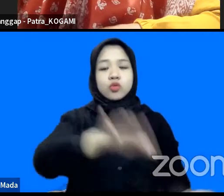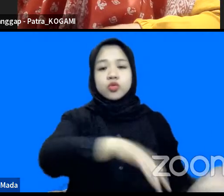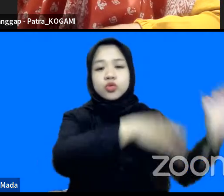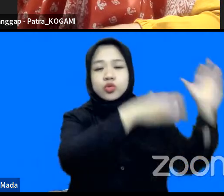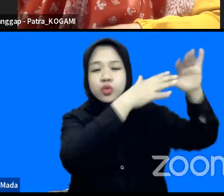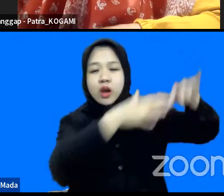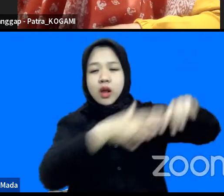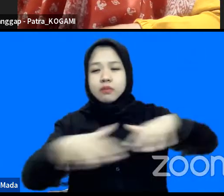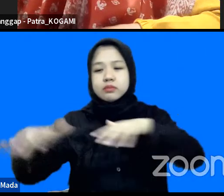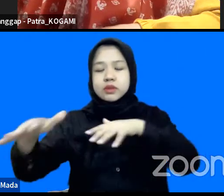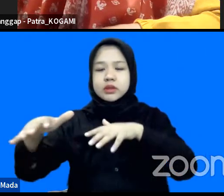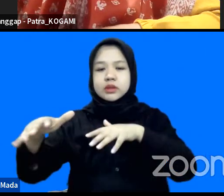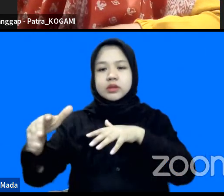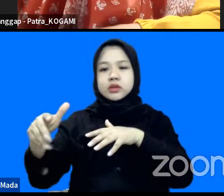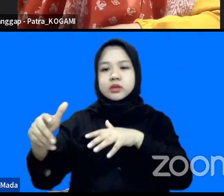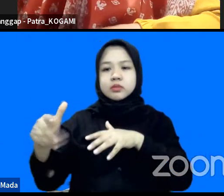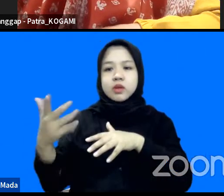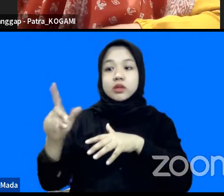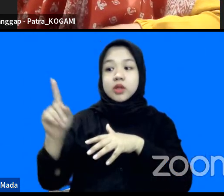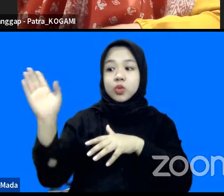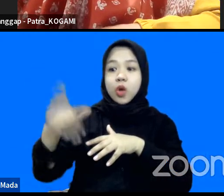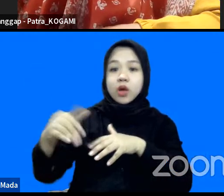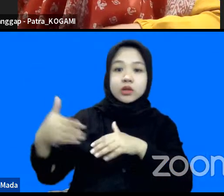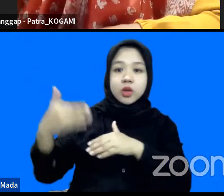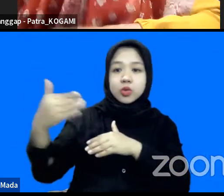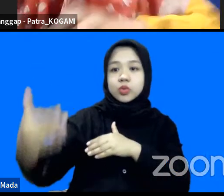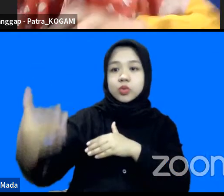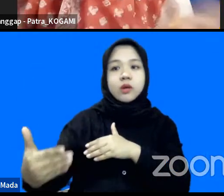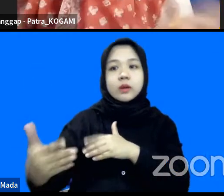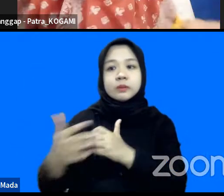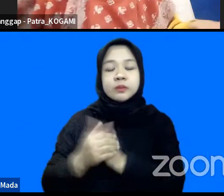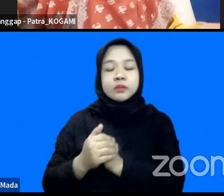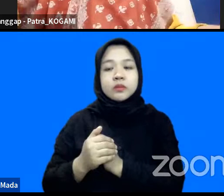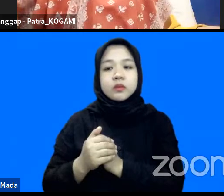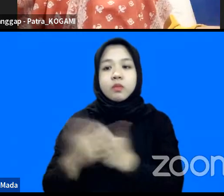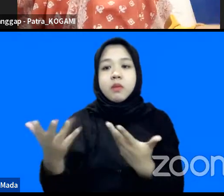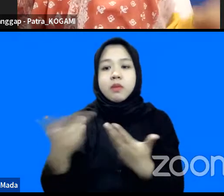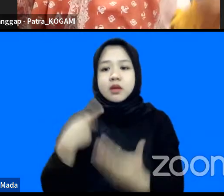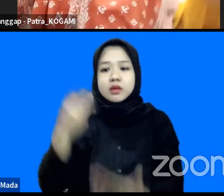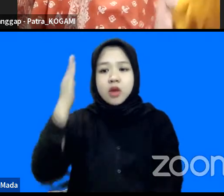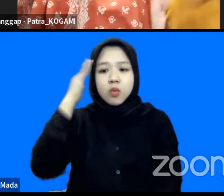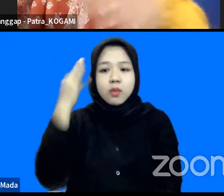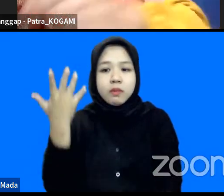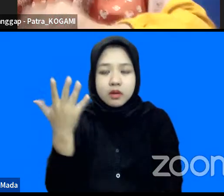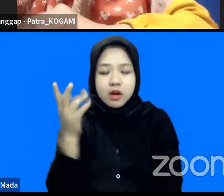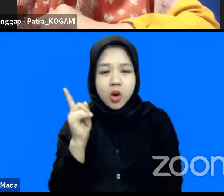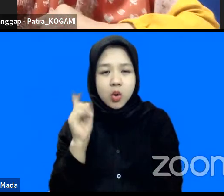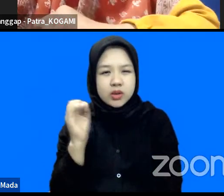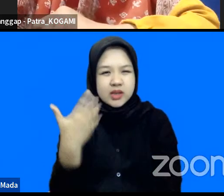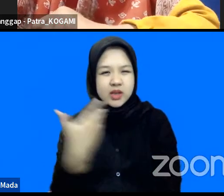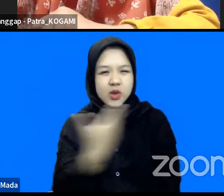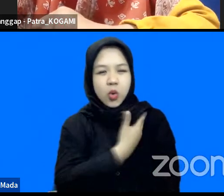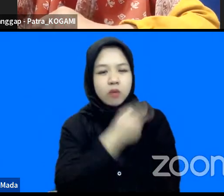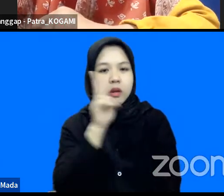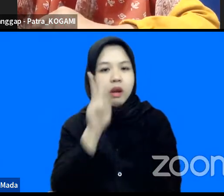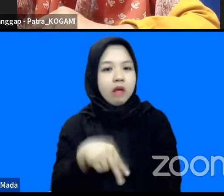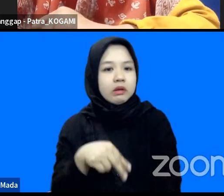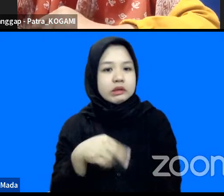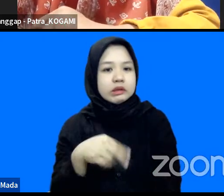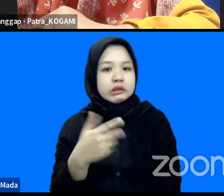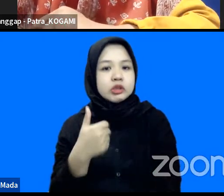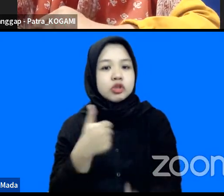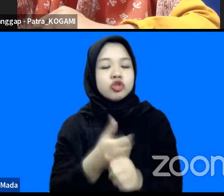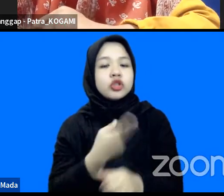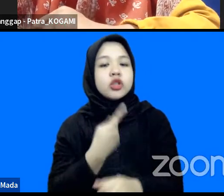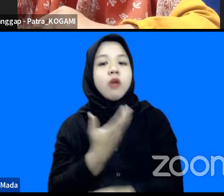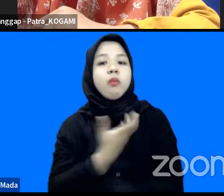ke perairan kita satu hari kemudian misalnya gimana kita tahu tapi kalau terjadi korban lagi kan terus kita